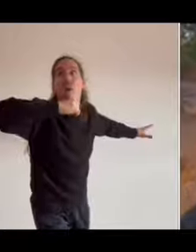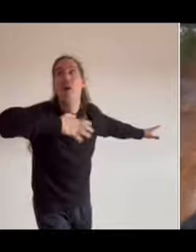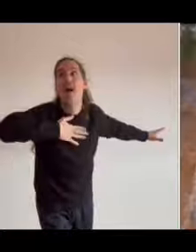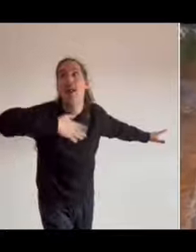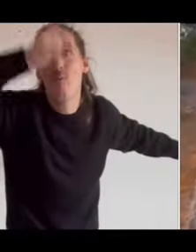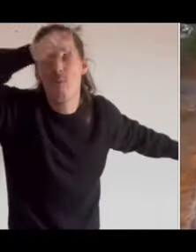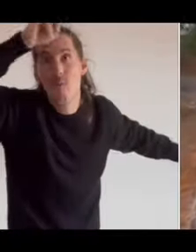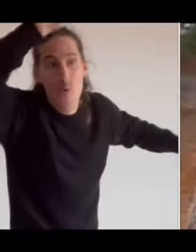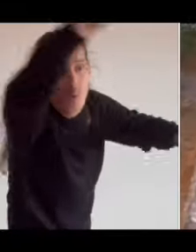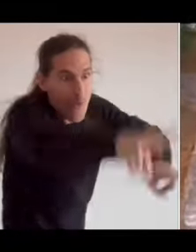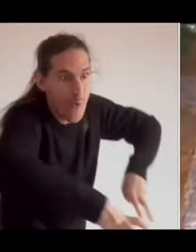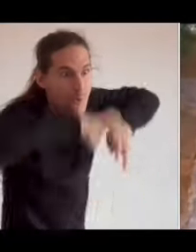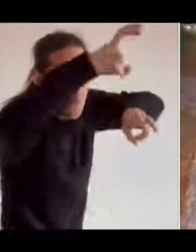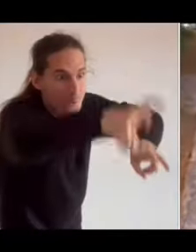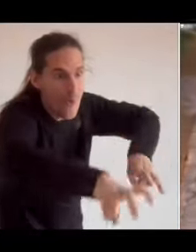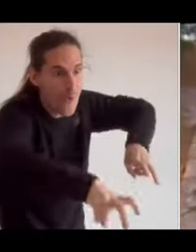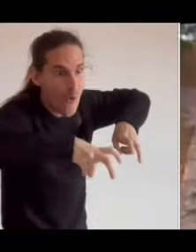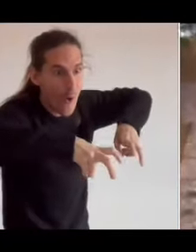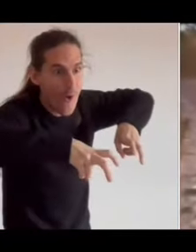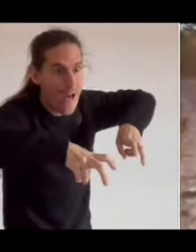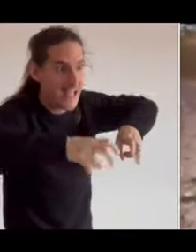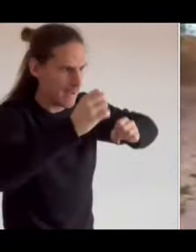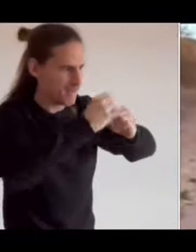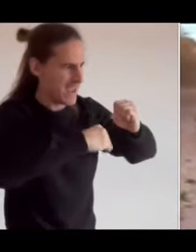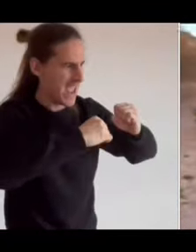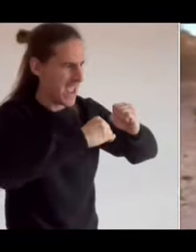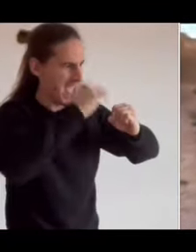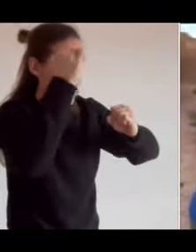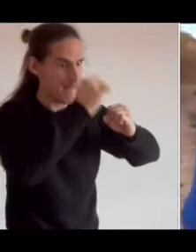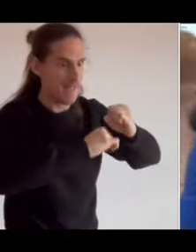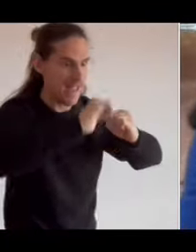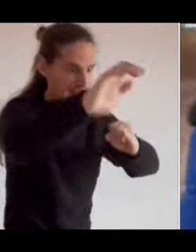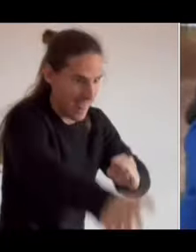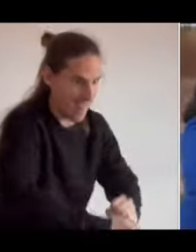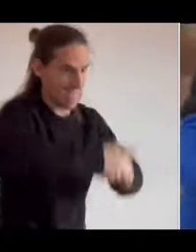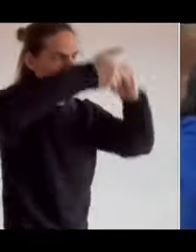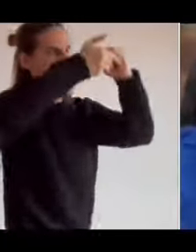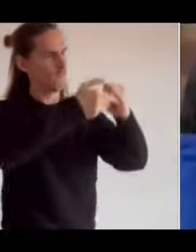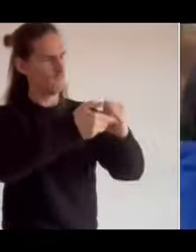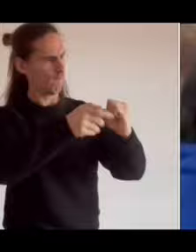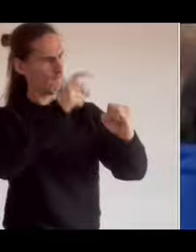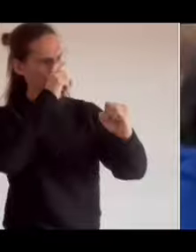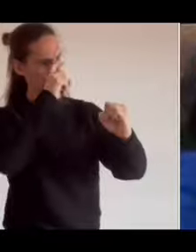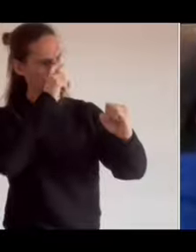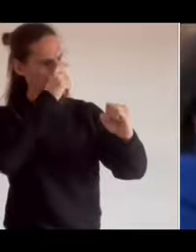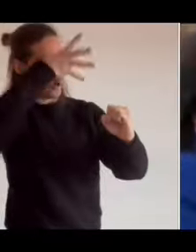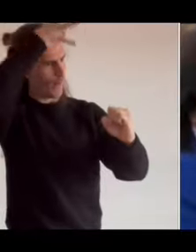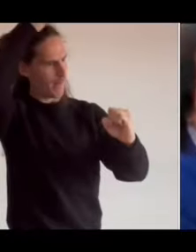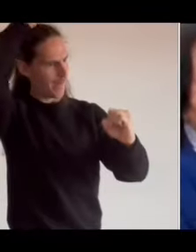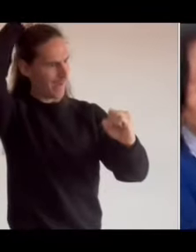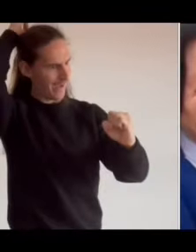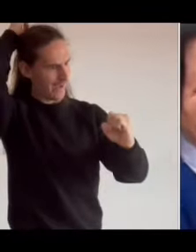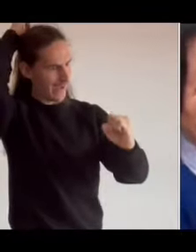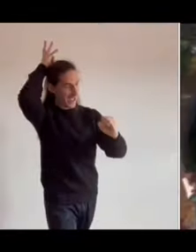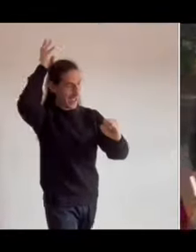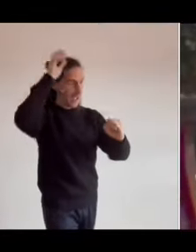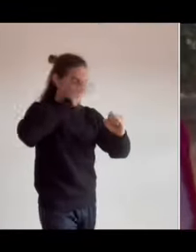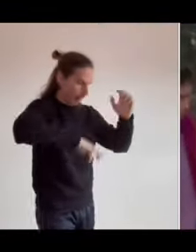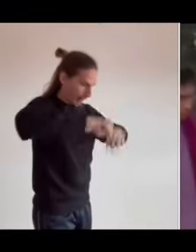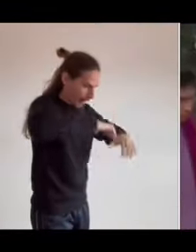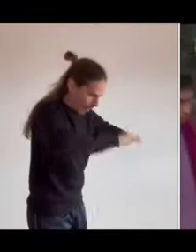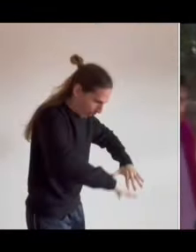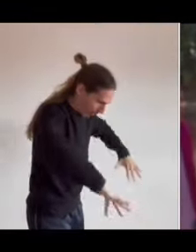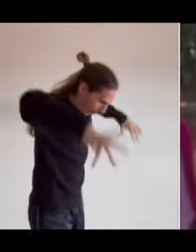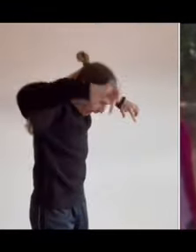Y mi abuelo iba arando con los muros. Y se coló con una piedra romana. Se